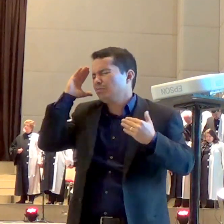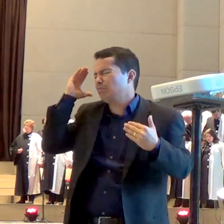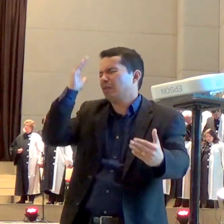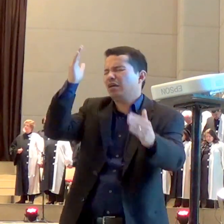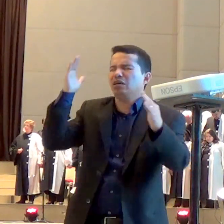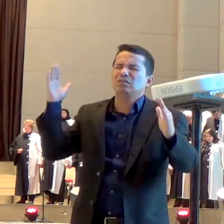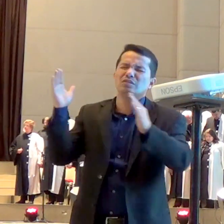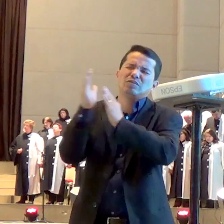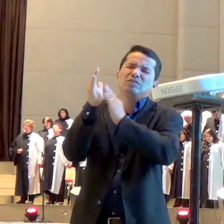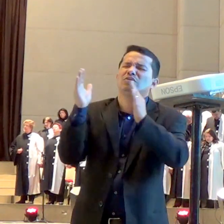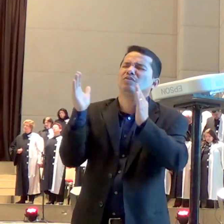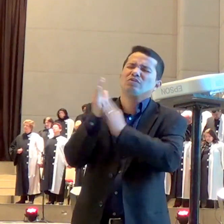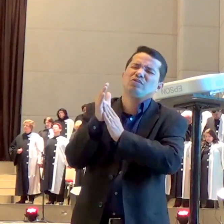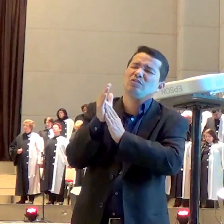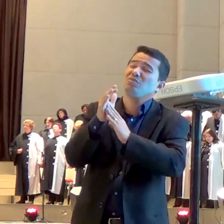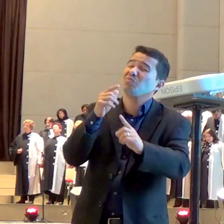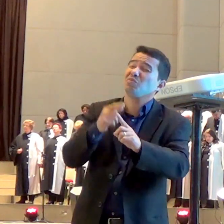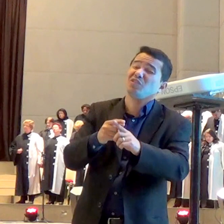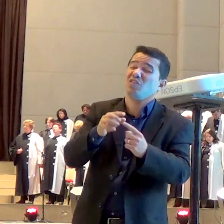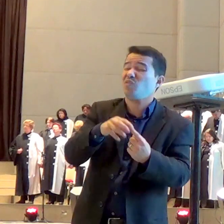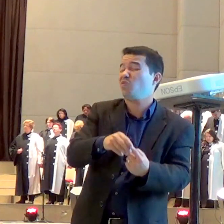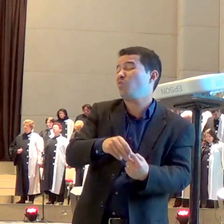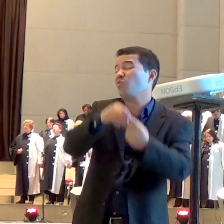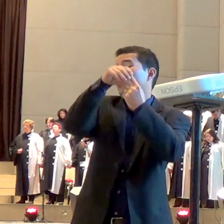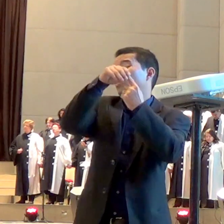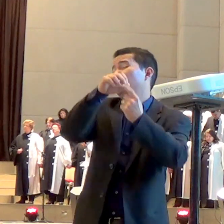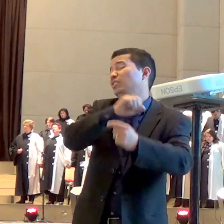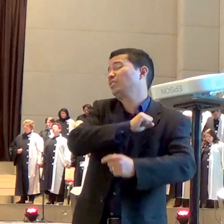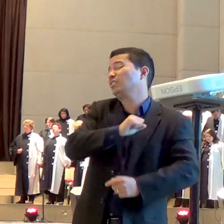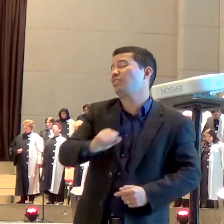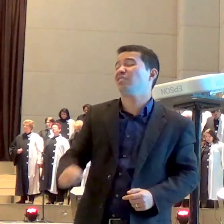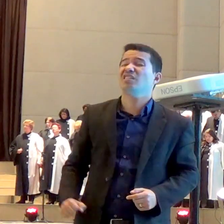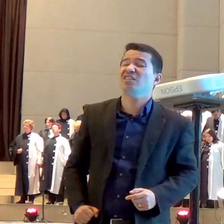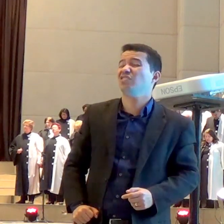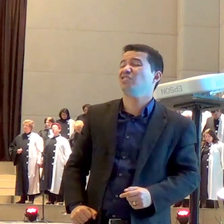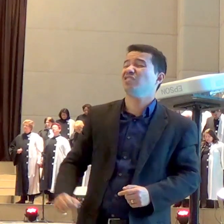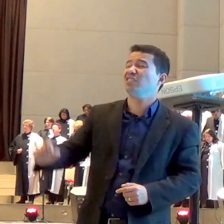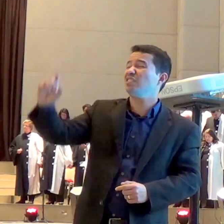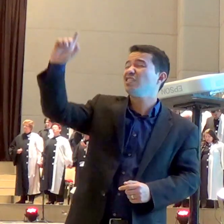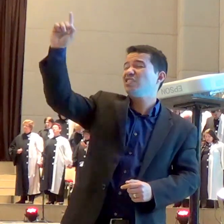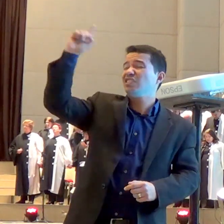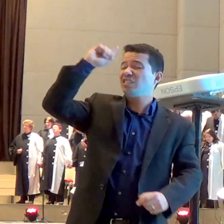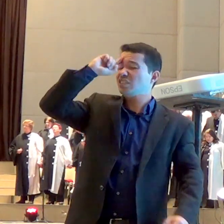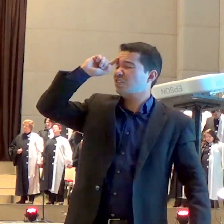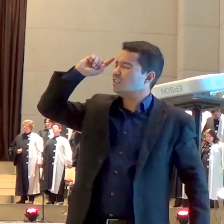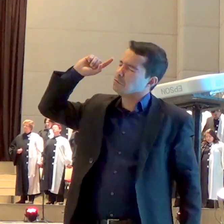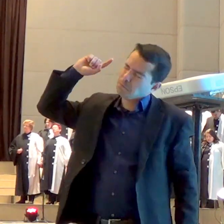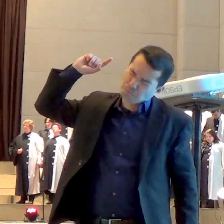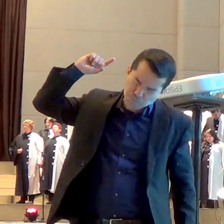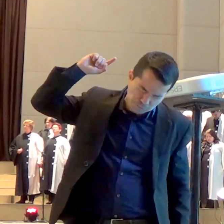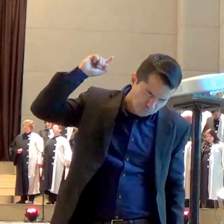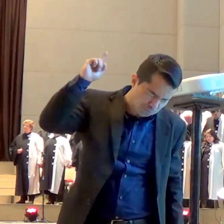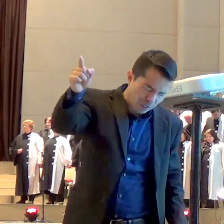o Senhor o Senhor decidiu colocar todo o reino